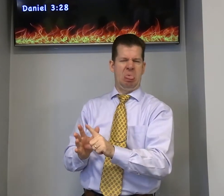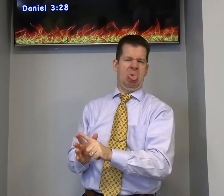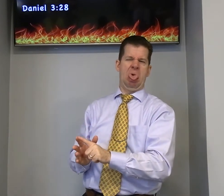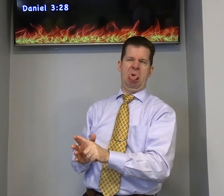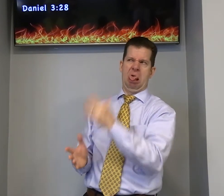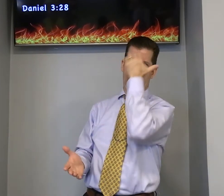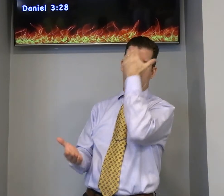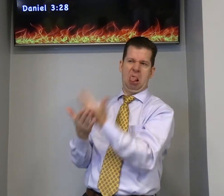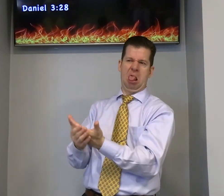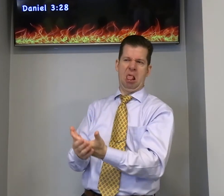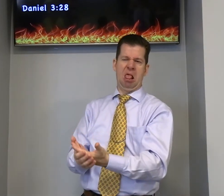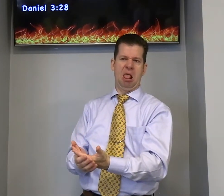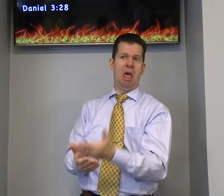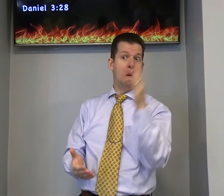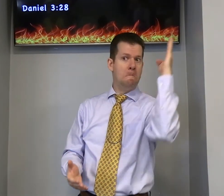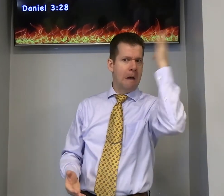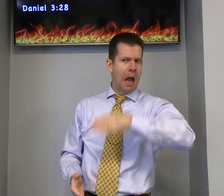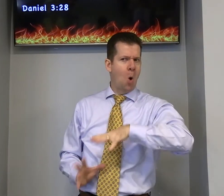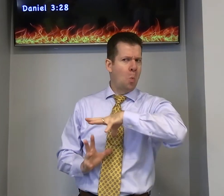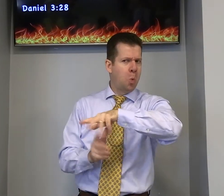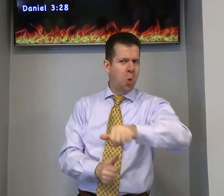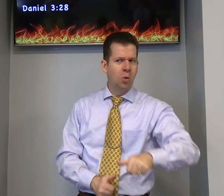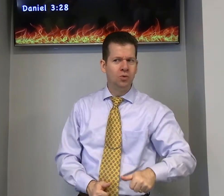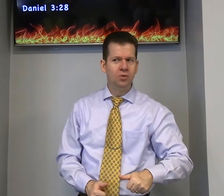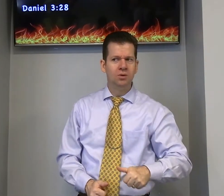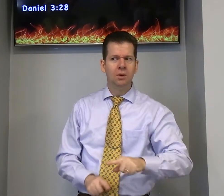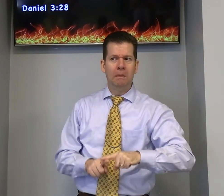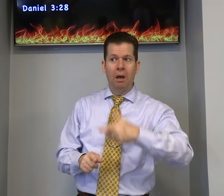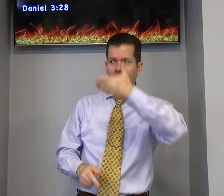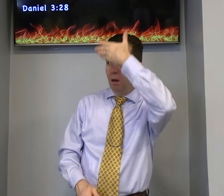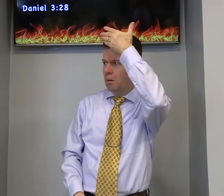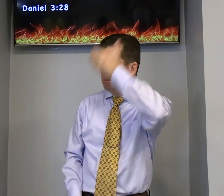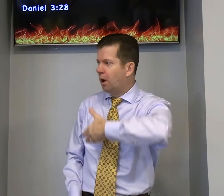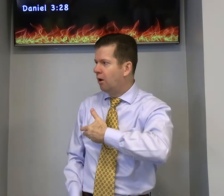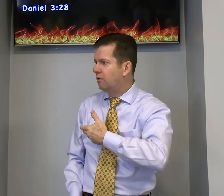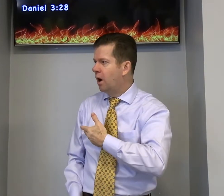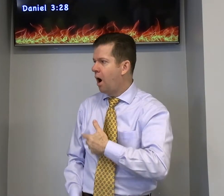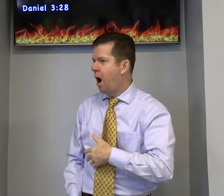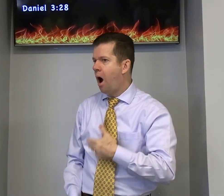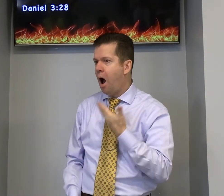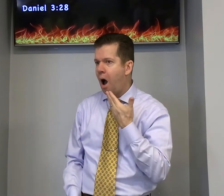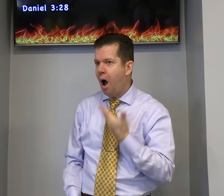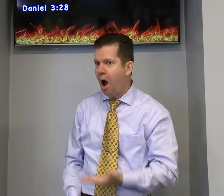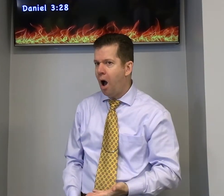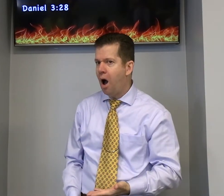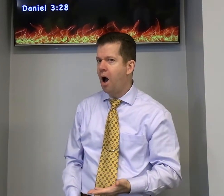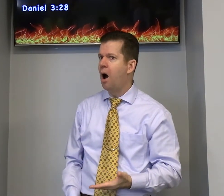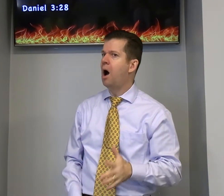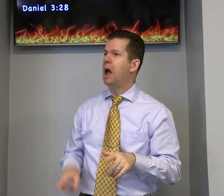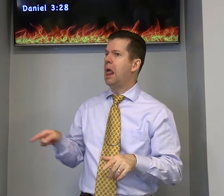antes ele não acreditava em Deus ele era mal mas Deus provou